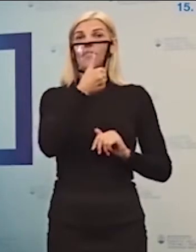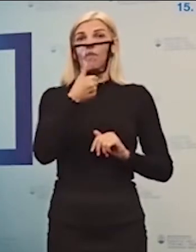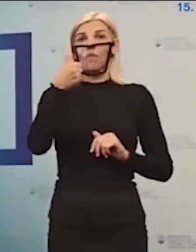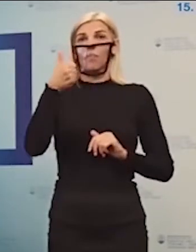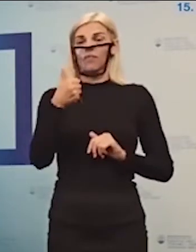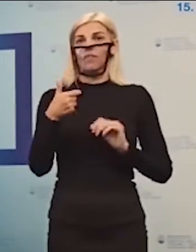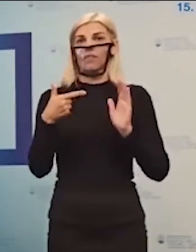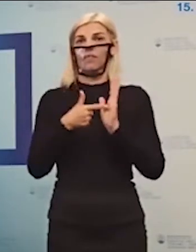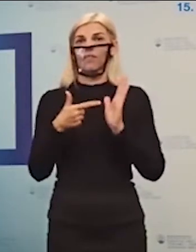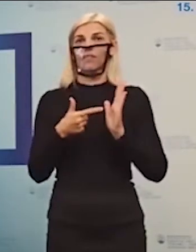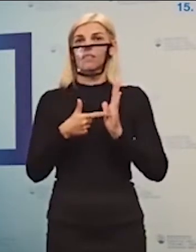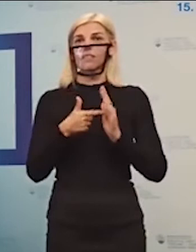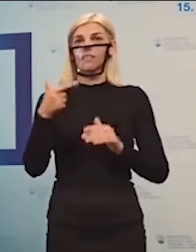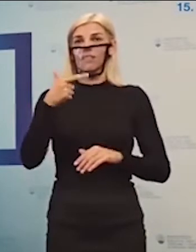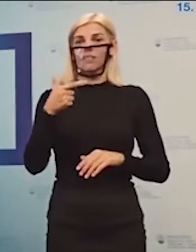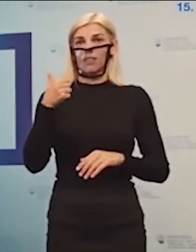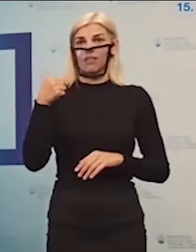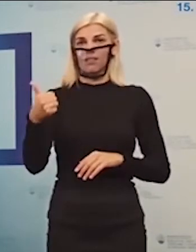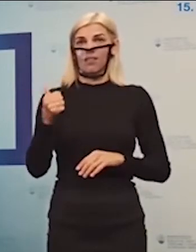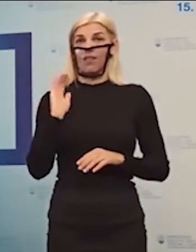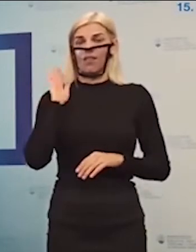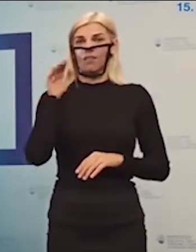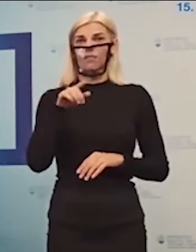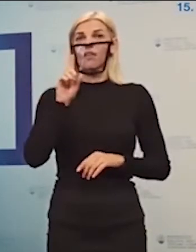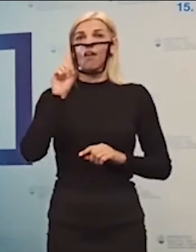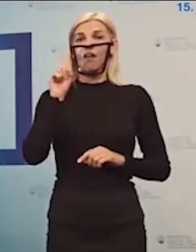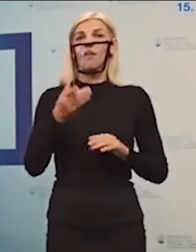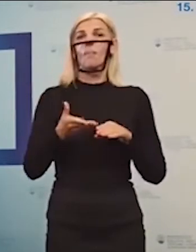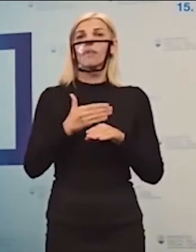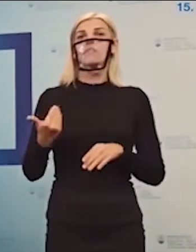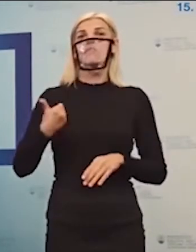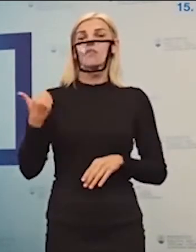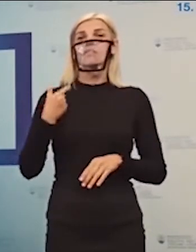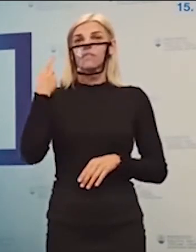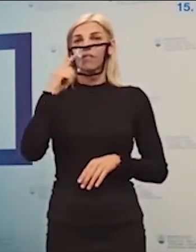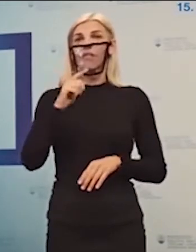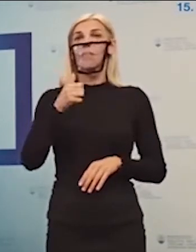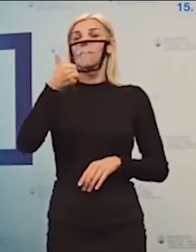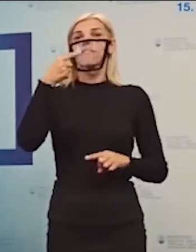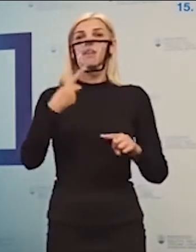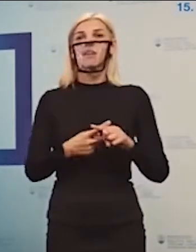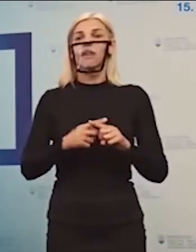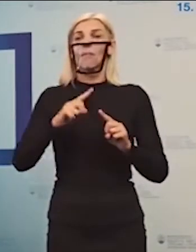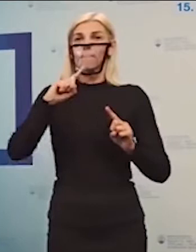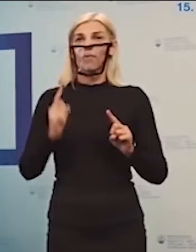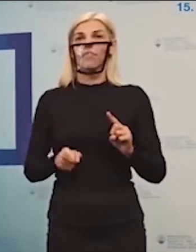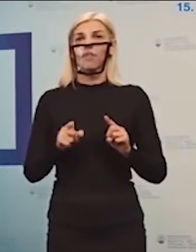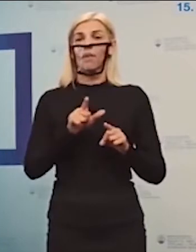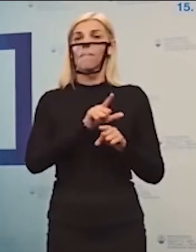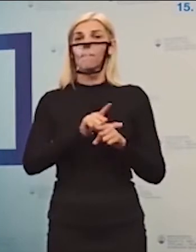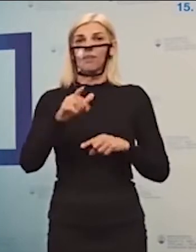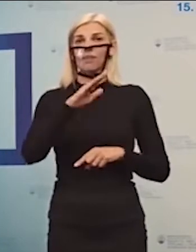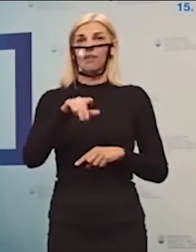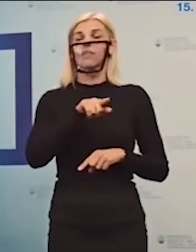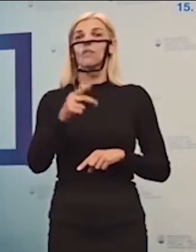.2021, predprimárne vzdelávanie bude poprvýkrát povinné pre deti, ktoré do 31.